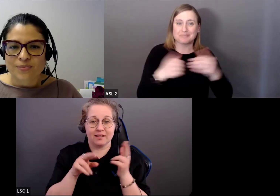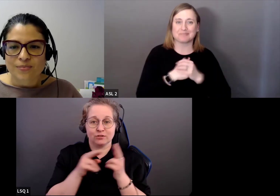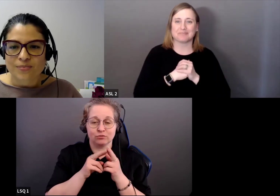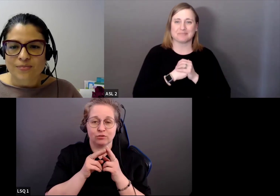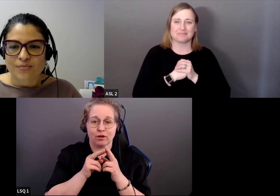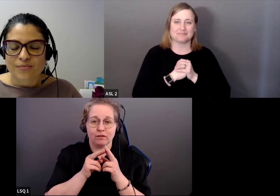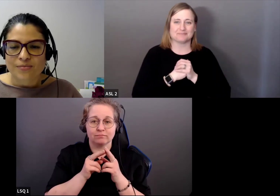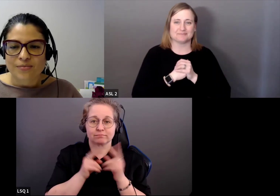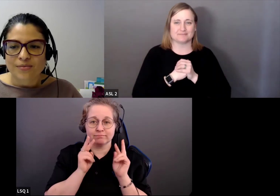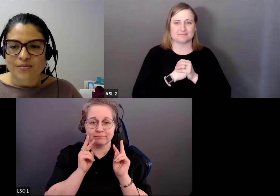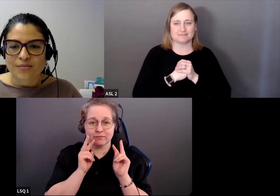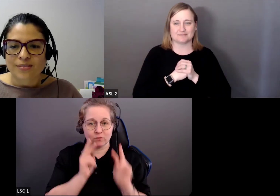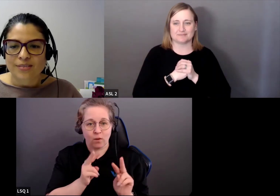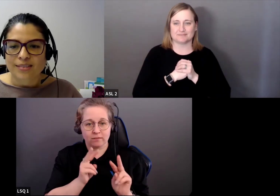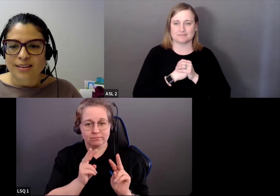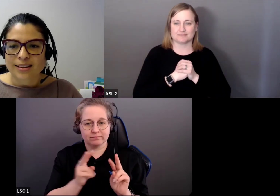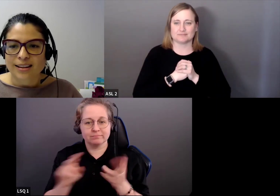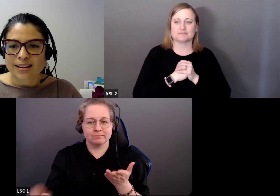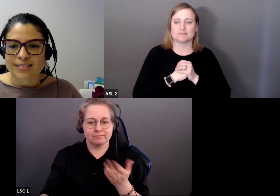Est-ce qu peut voir les résultats?